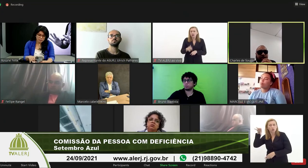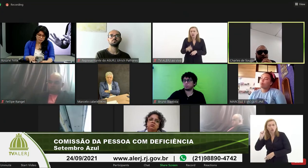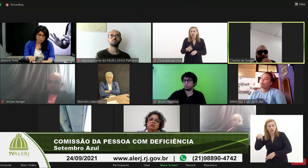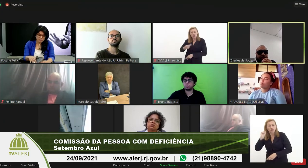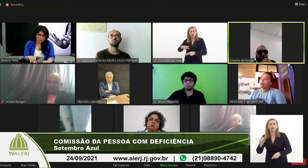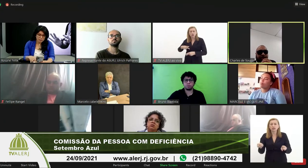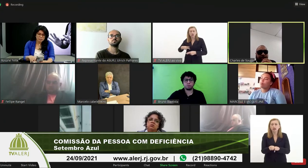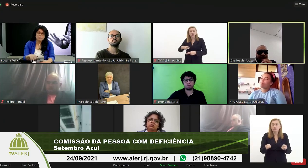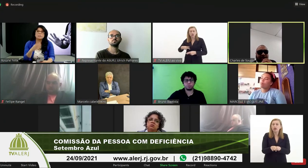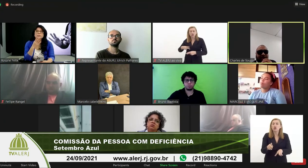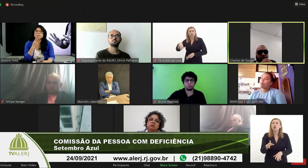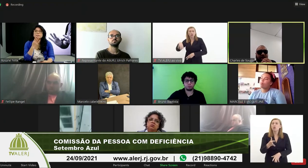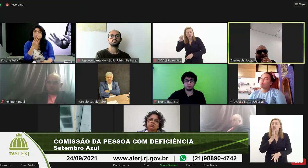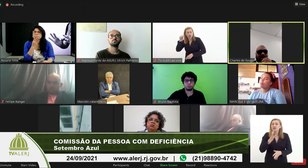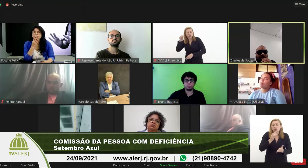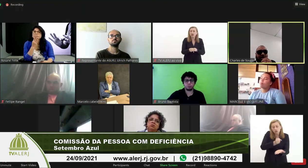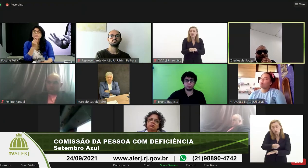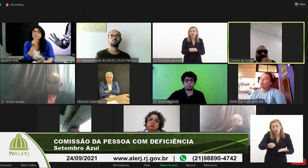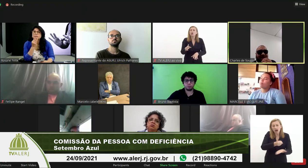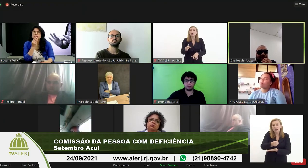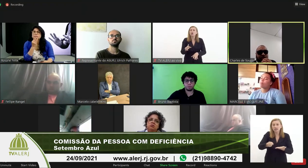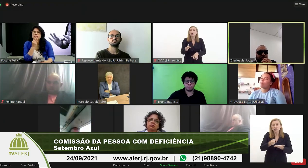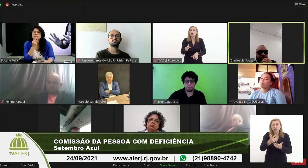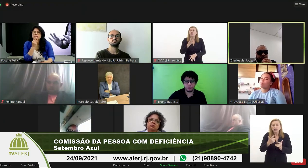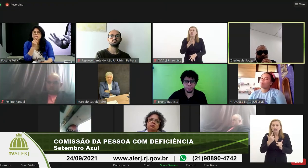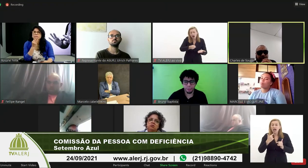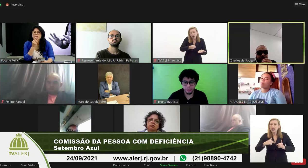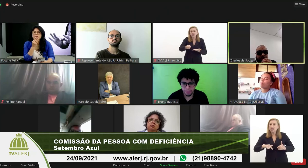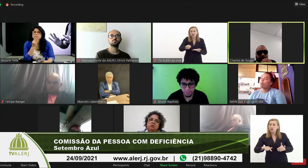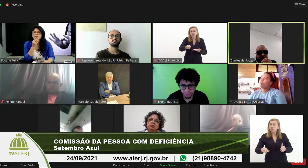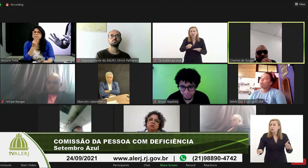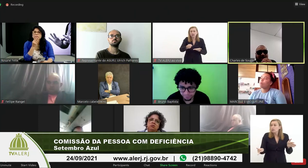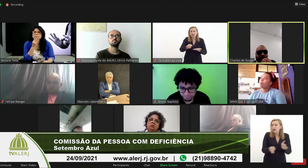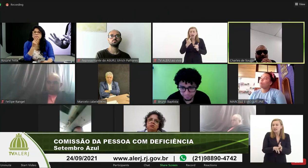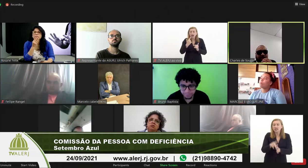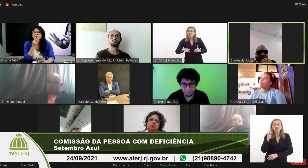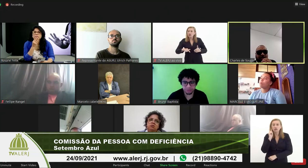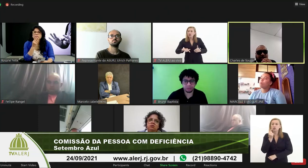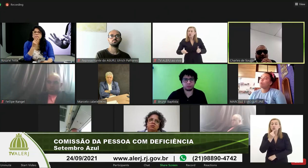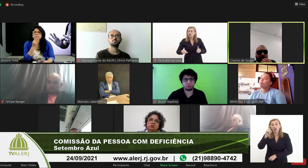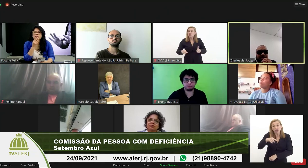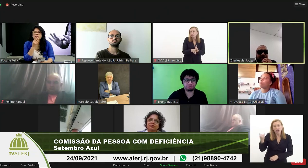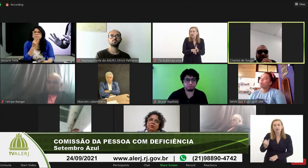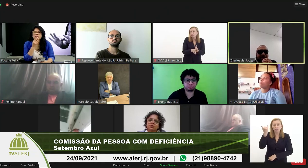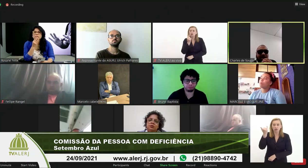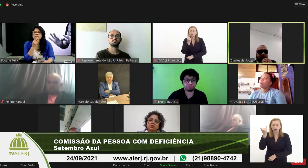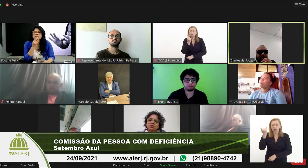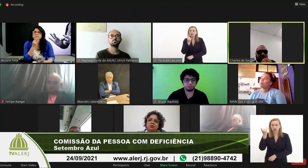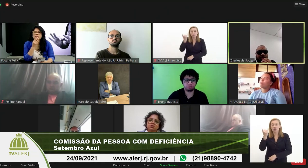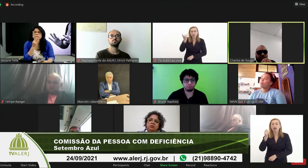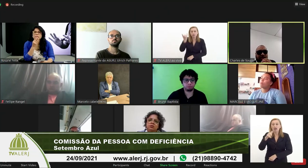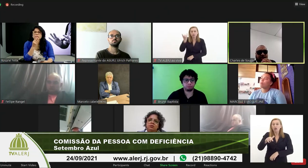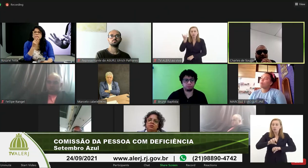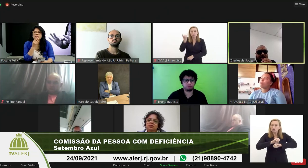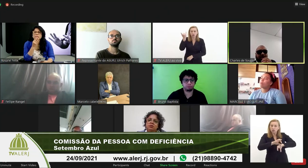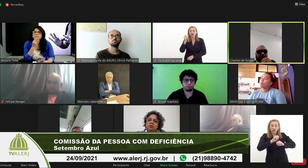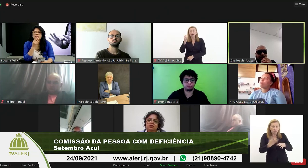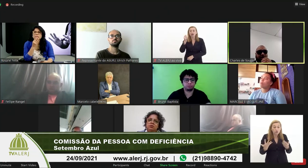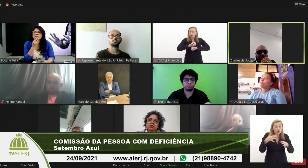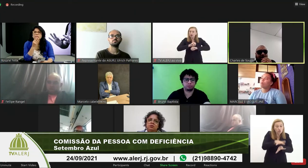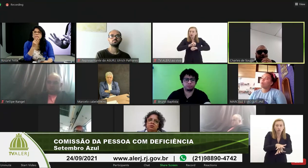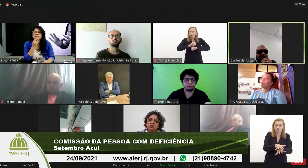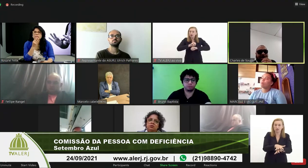conhecimento pelo menos básico da língua materna do surdo que esse é o ideal ter realmente essa educação inclusiva